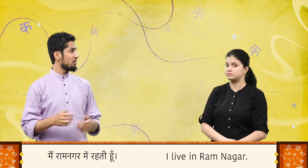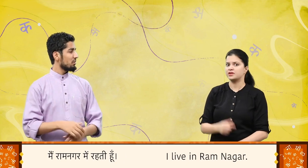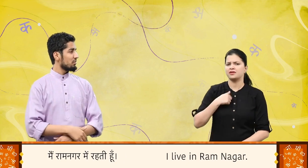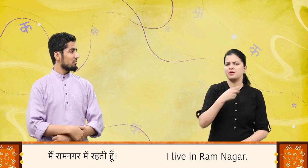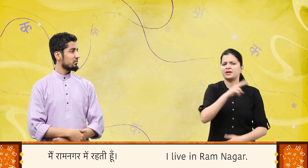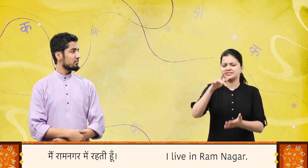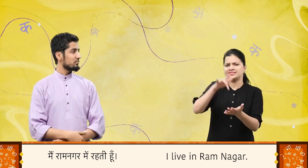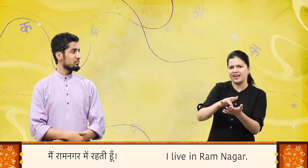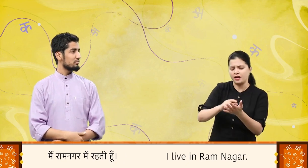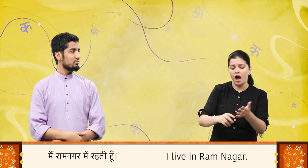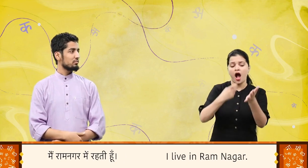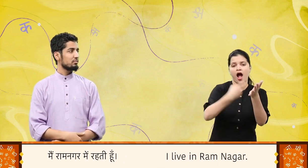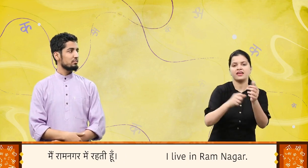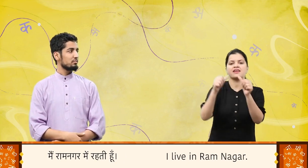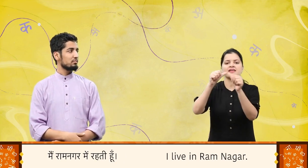मैं रामनगर में रहती हूँ